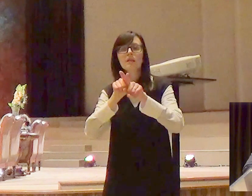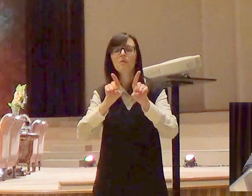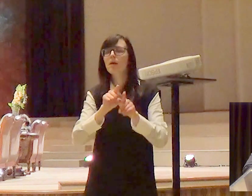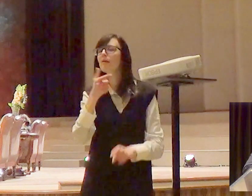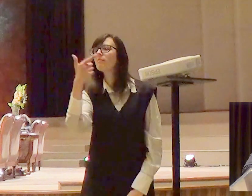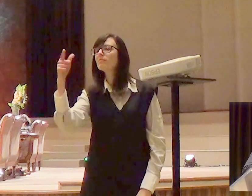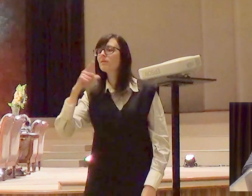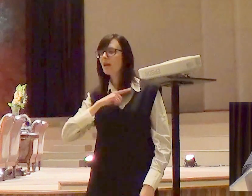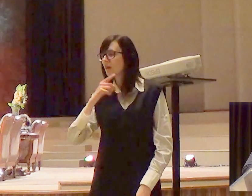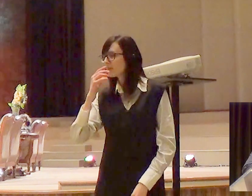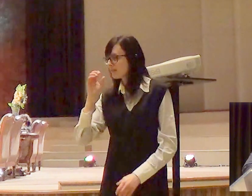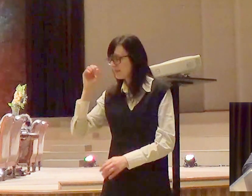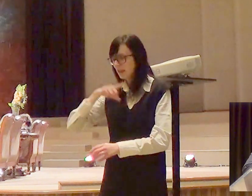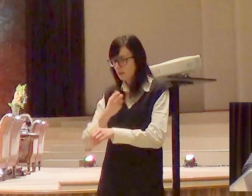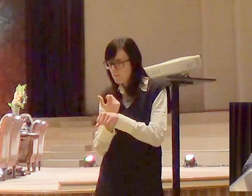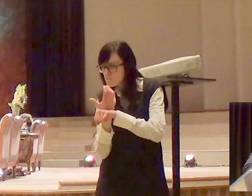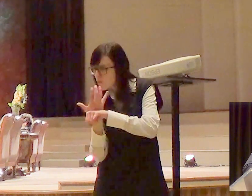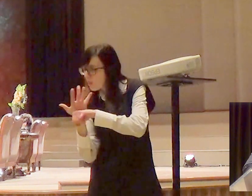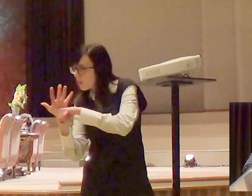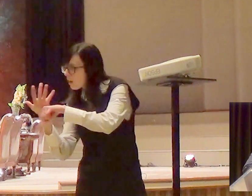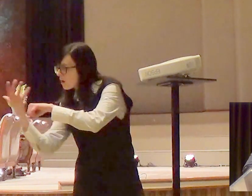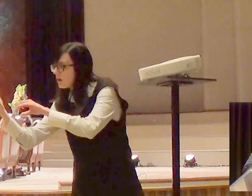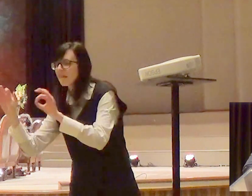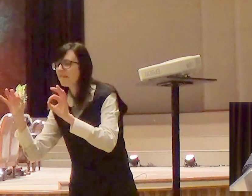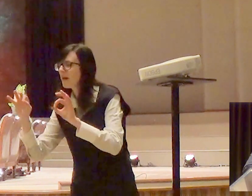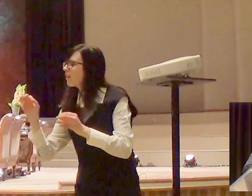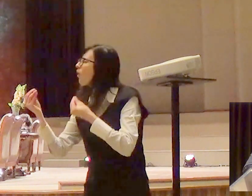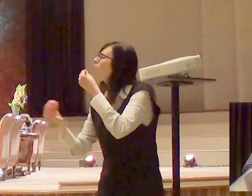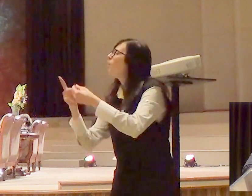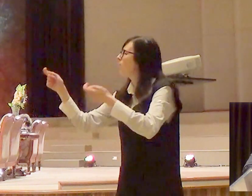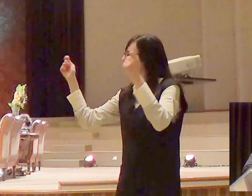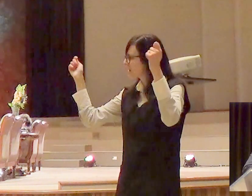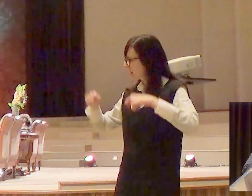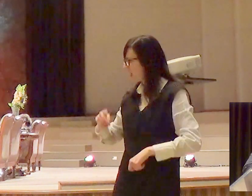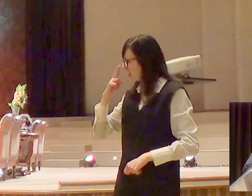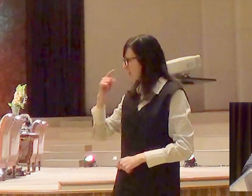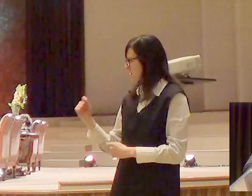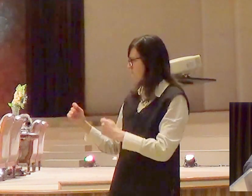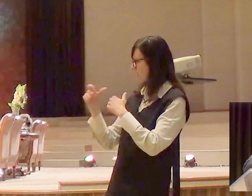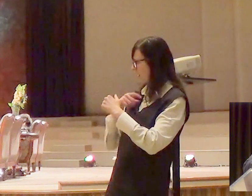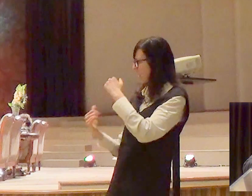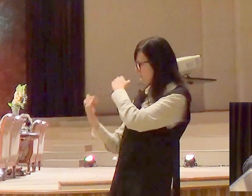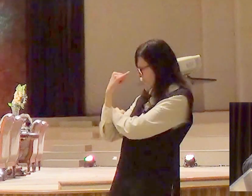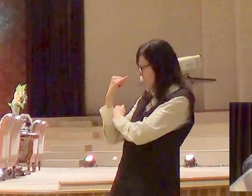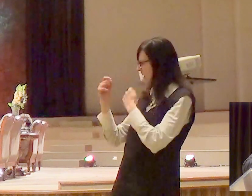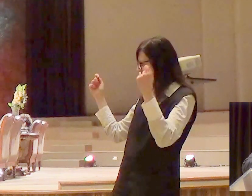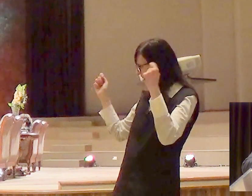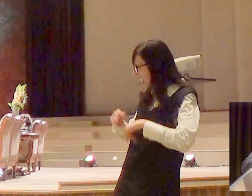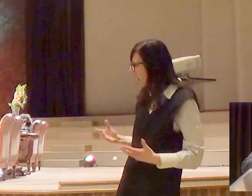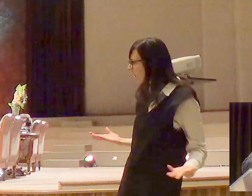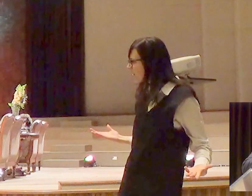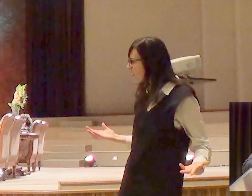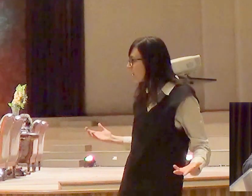vinhas você pensa que pode cegar os olhos destes homens nós não